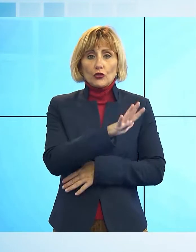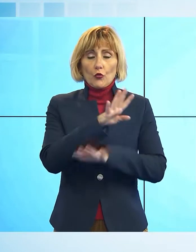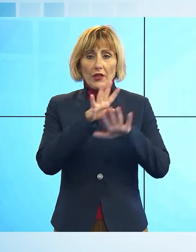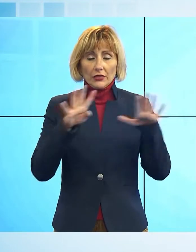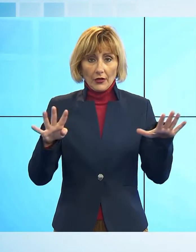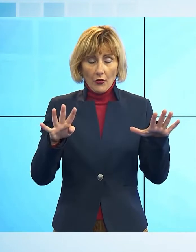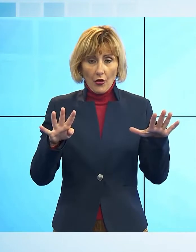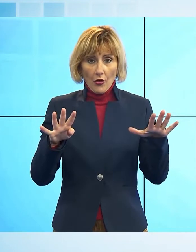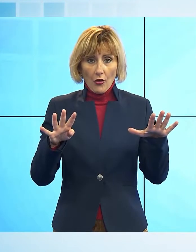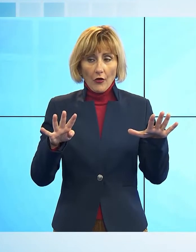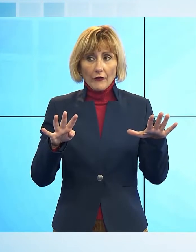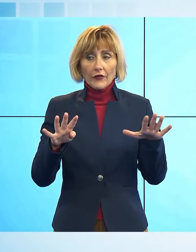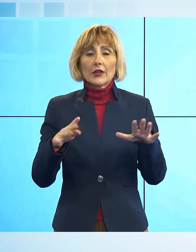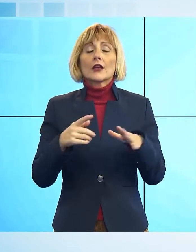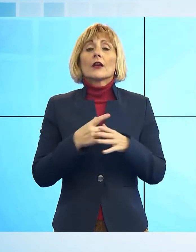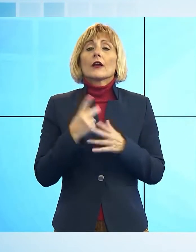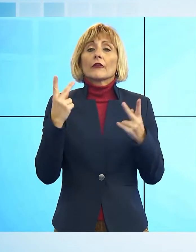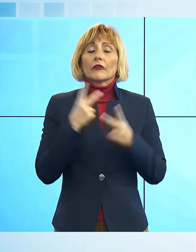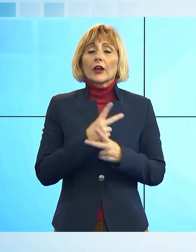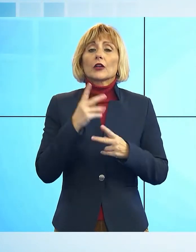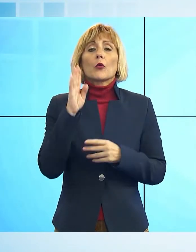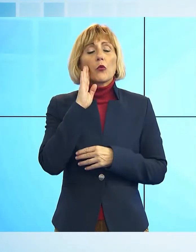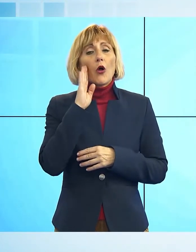pescatori fuori dall'auto nella quale dormiva.